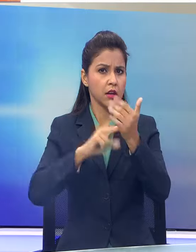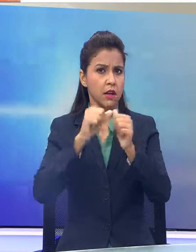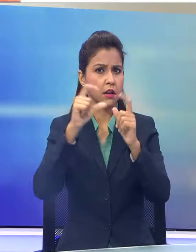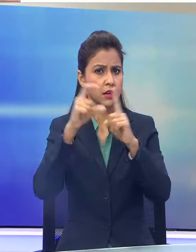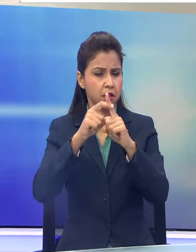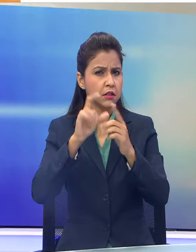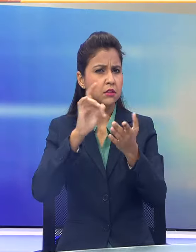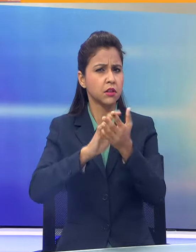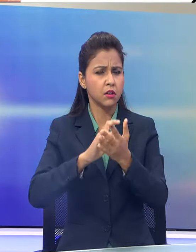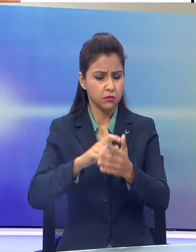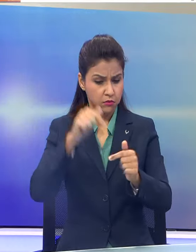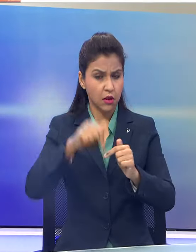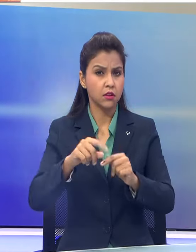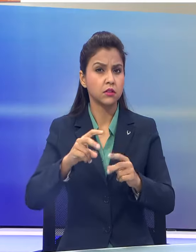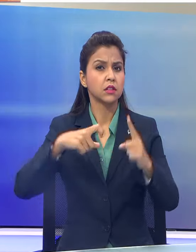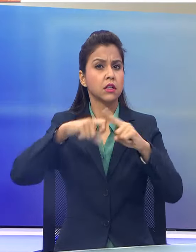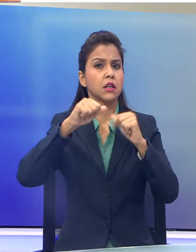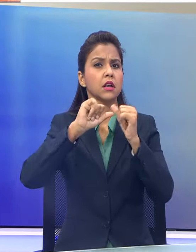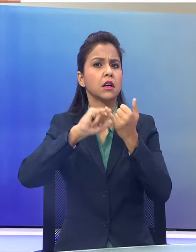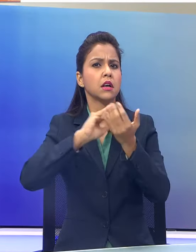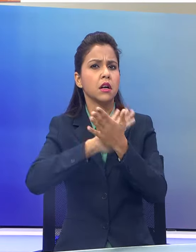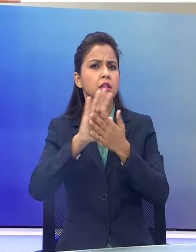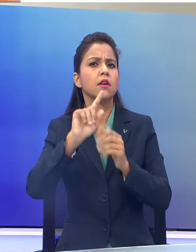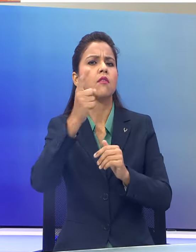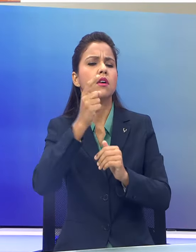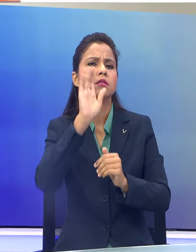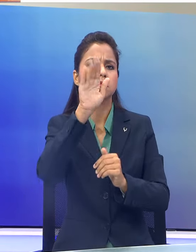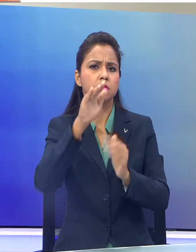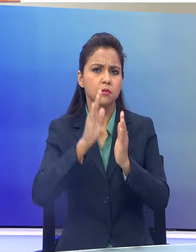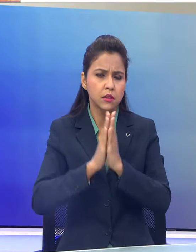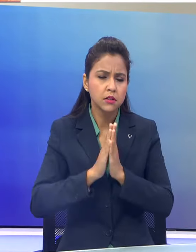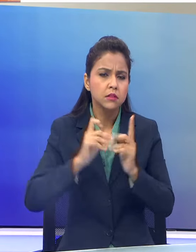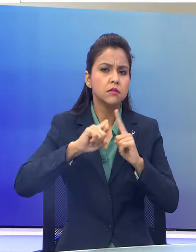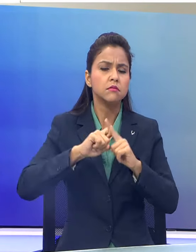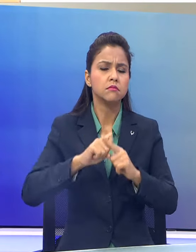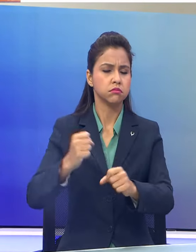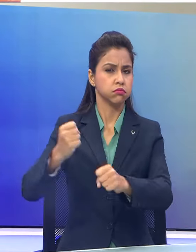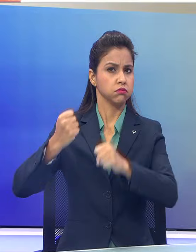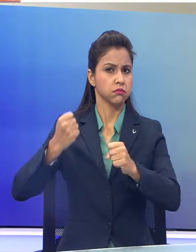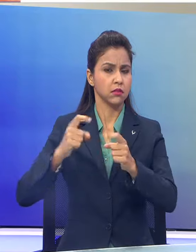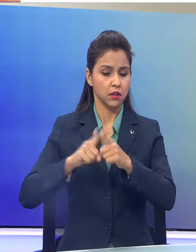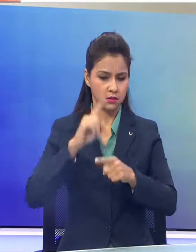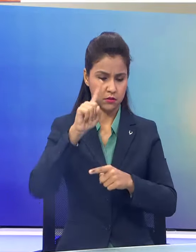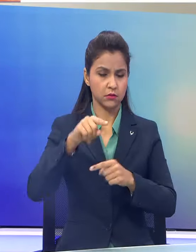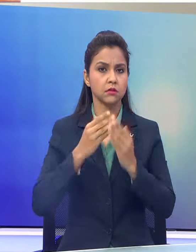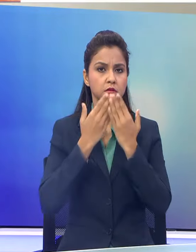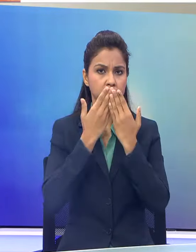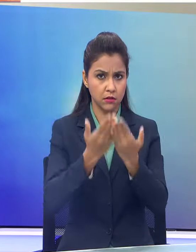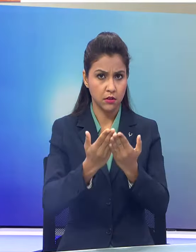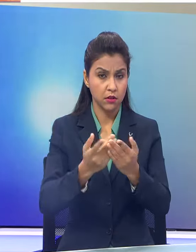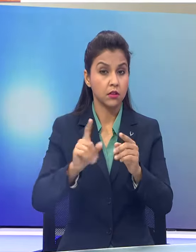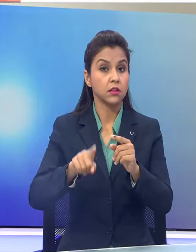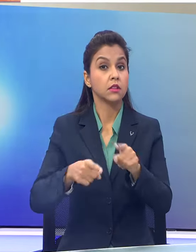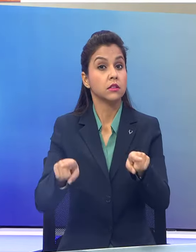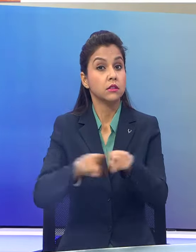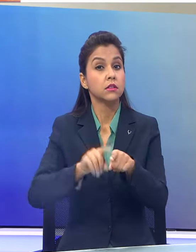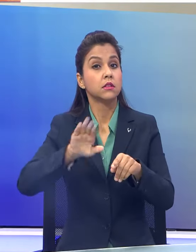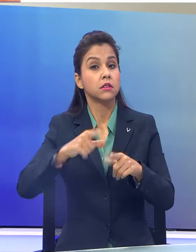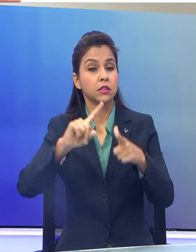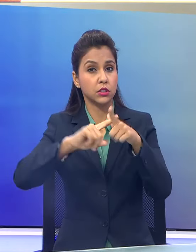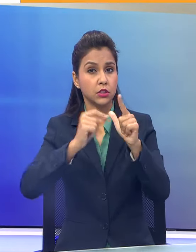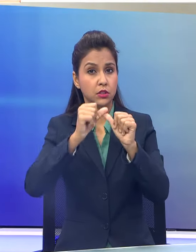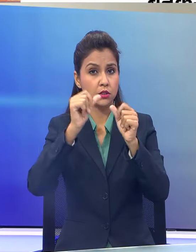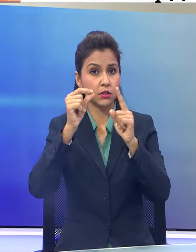काशी में सबसे पहले काल भैरव मंदिर और काशी विश्वनाद धाम मंदिर के दर्शन करेंगे उसके बाद जेपी नड़ा